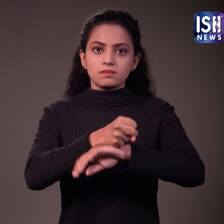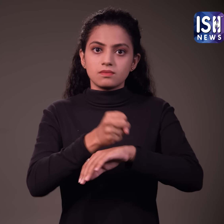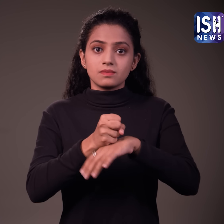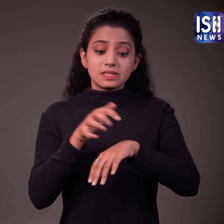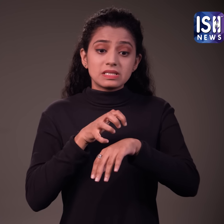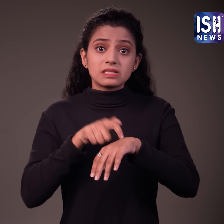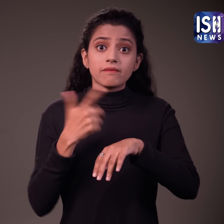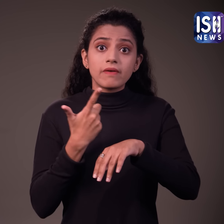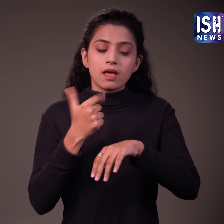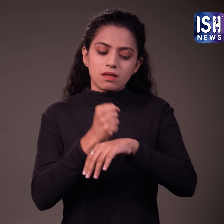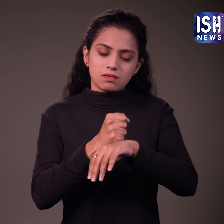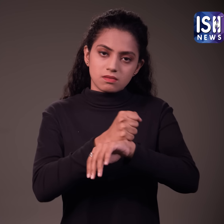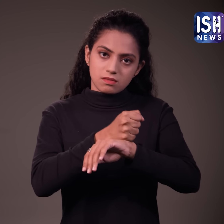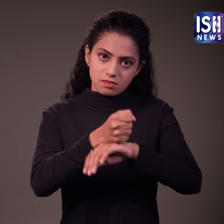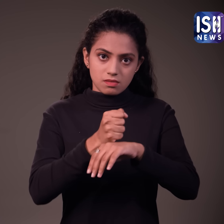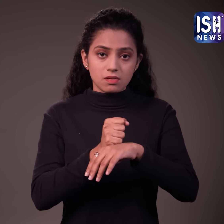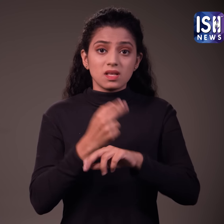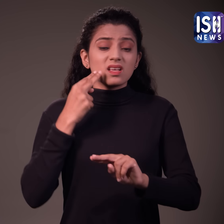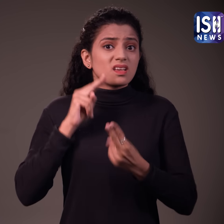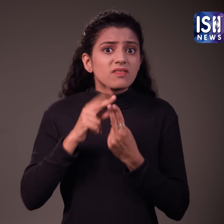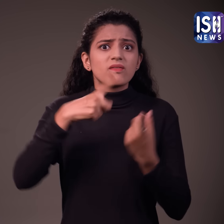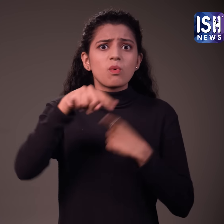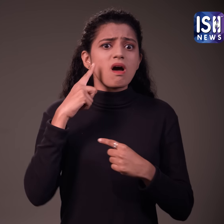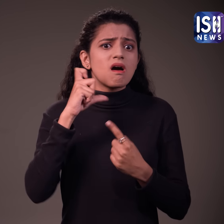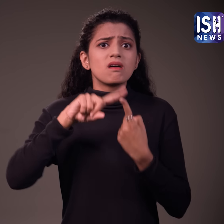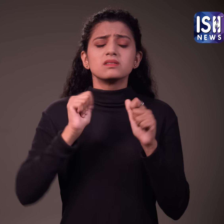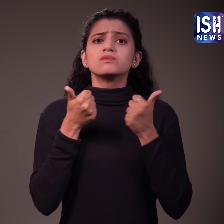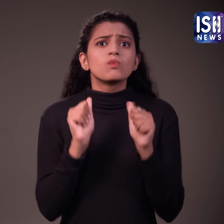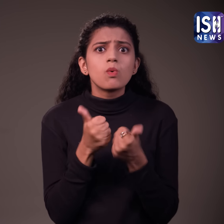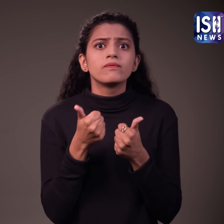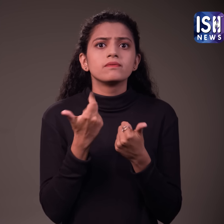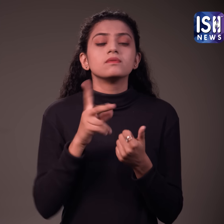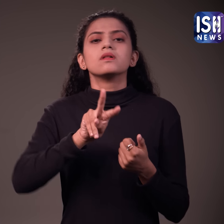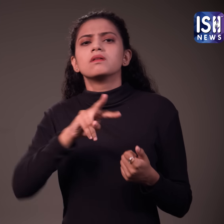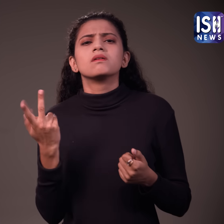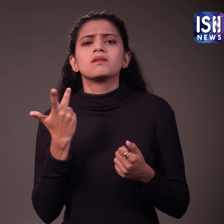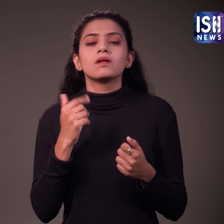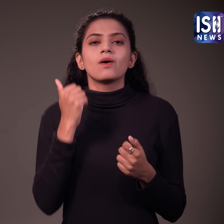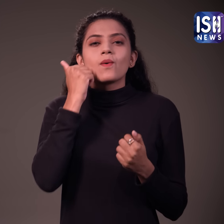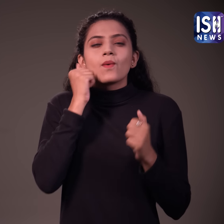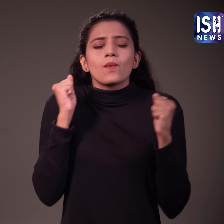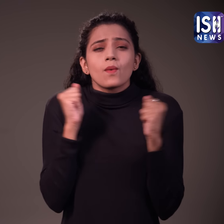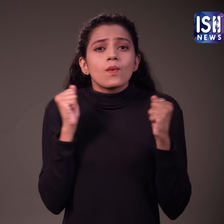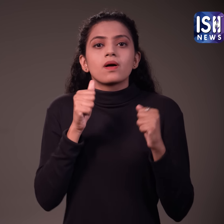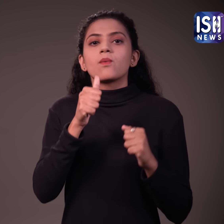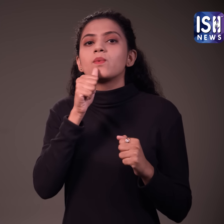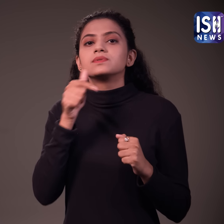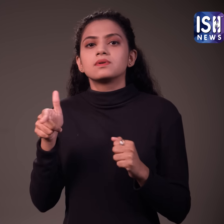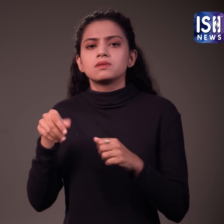इसे दाने पर लगाए यदि आपके पास बरफ नहीं है तो आप कपड़े को बरफीले थंड़े पानी से गीला कर सकते